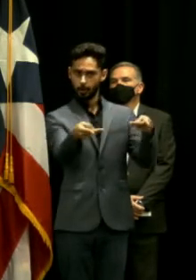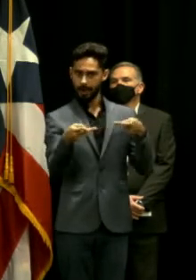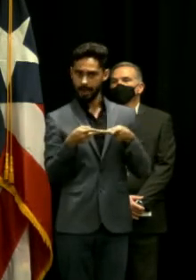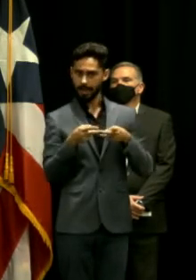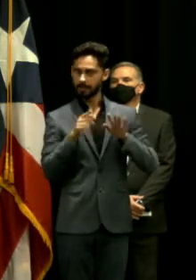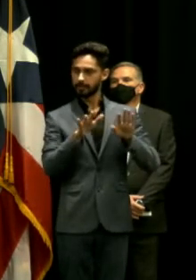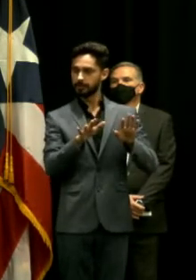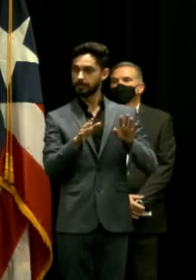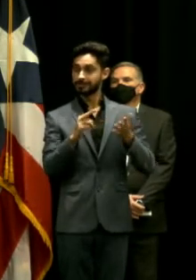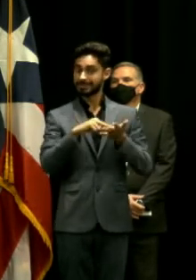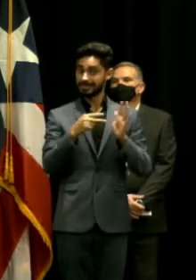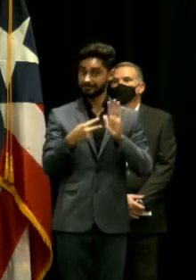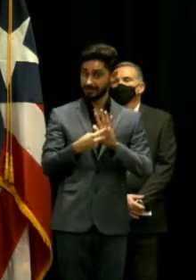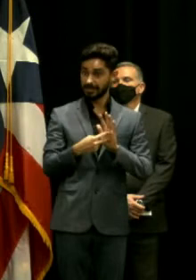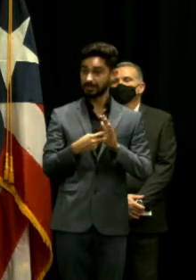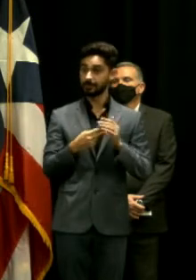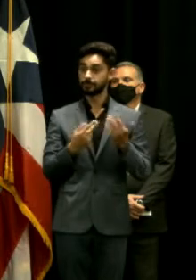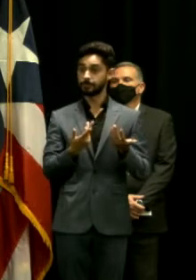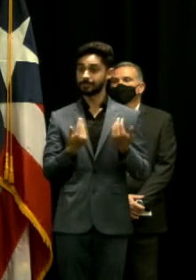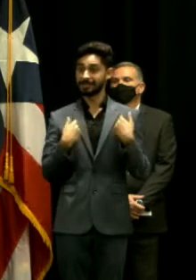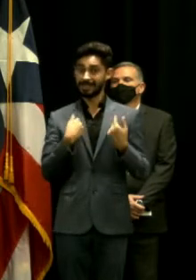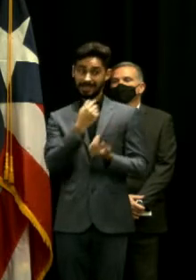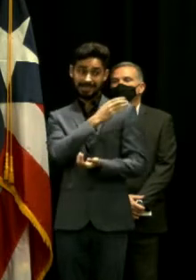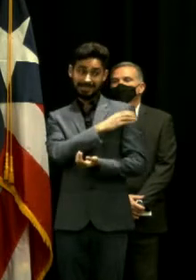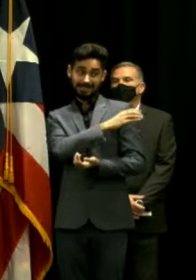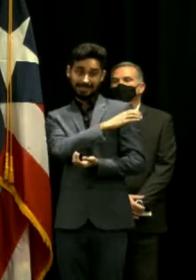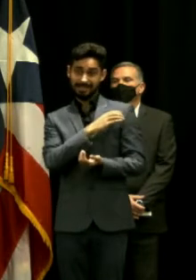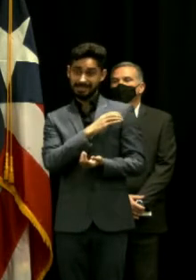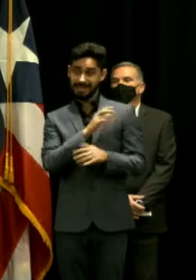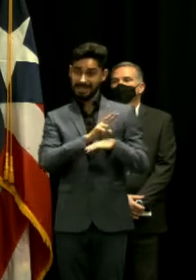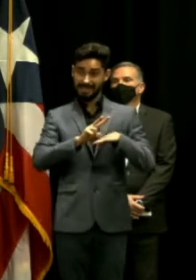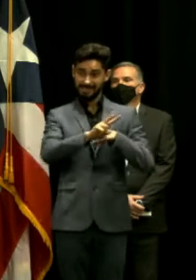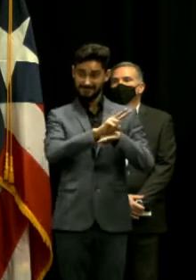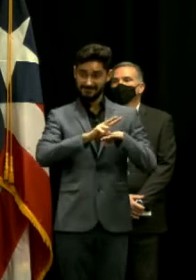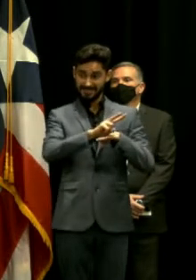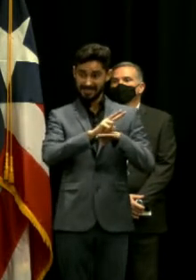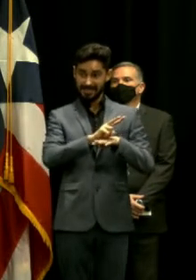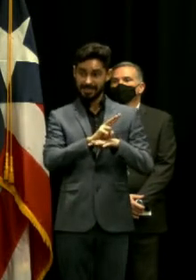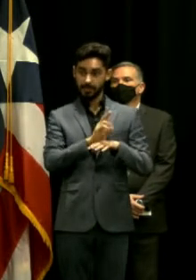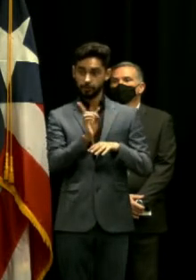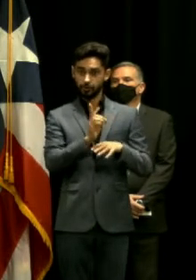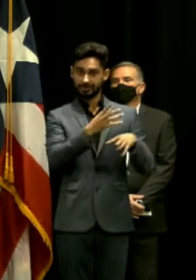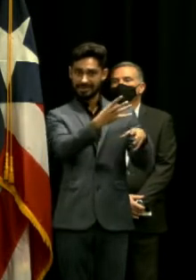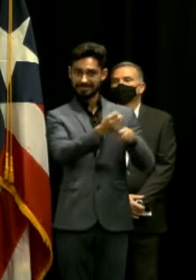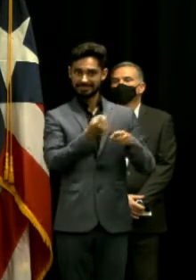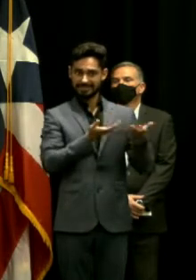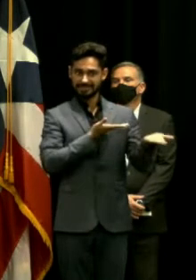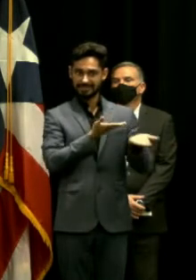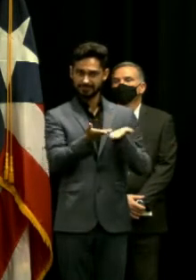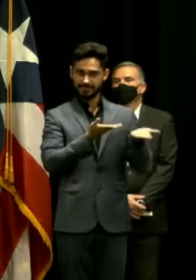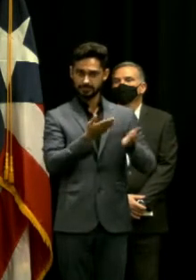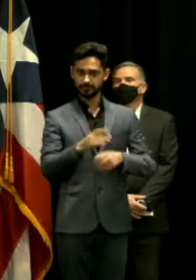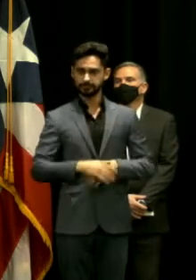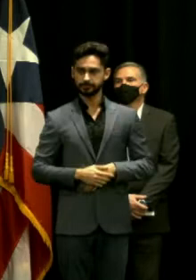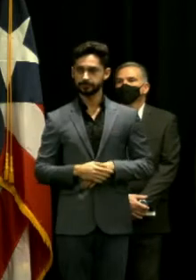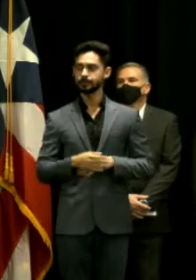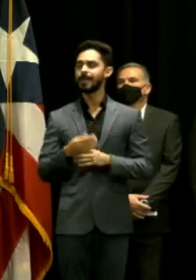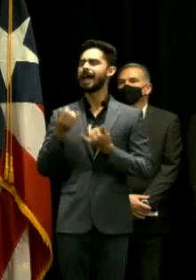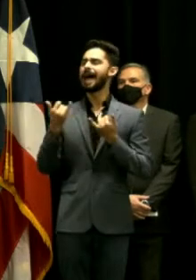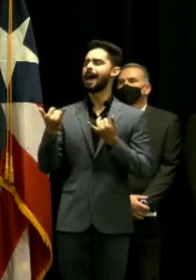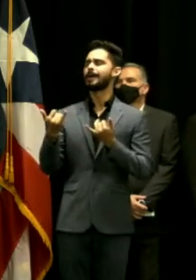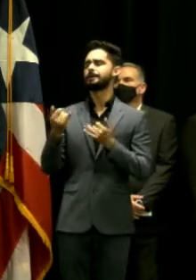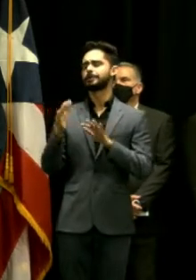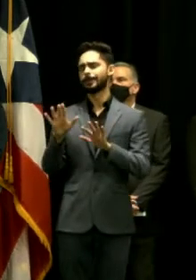funciones en Vieques específicamente o donde los ciudadanos de las islas municipios van a estar recibiendo Actualmente hay un CDT